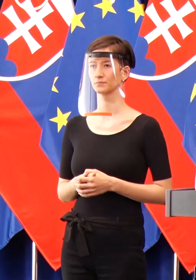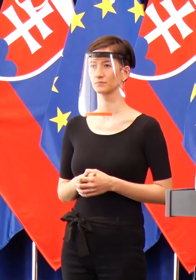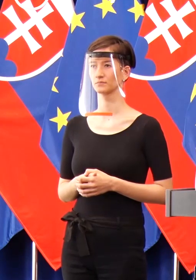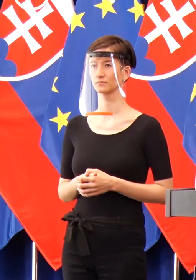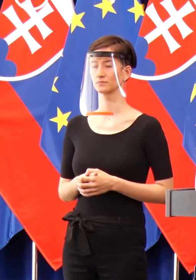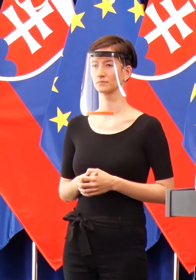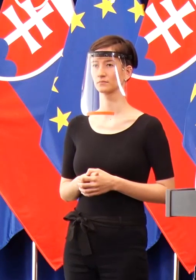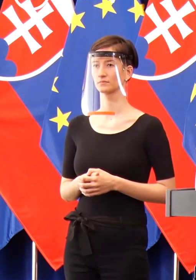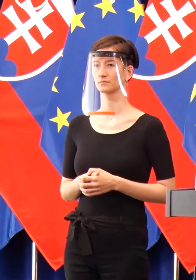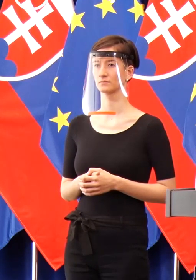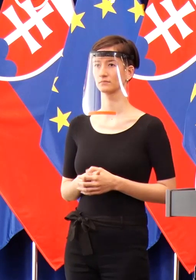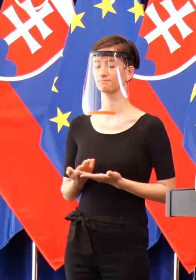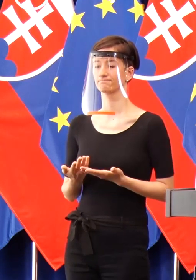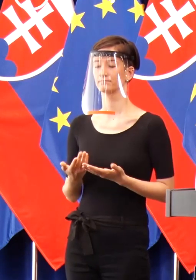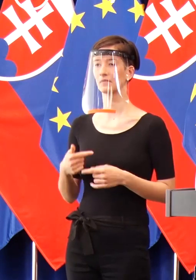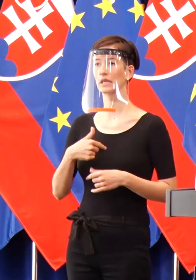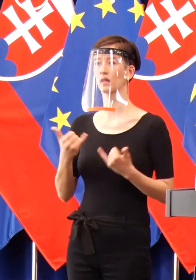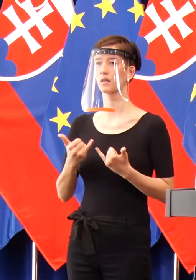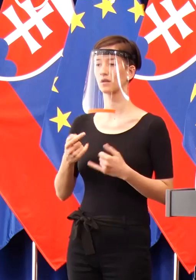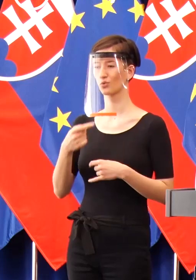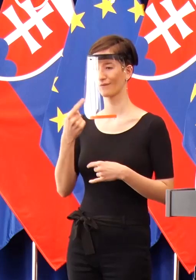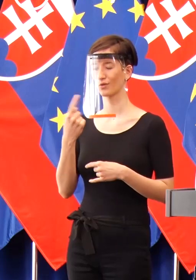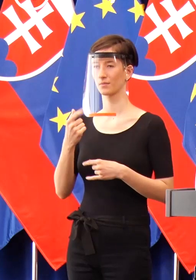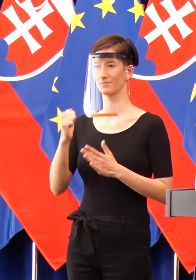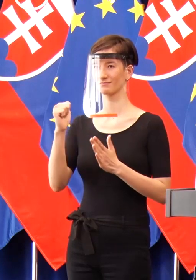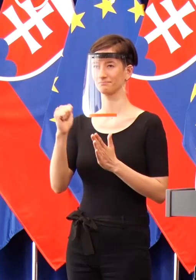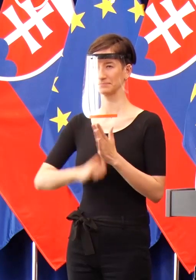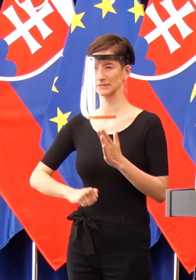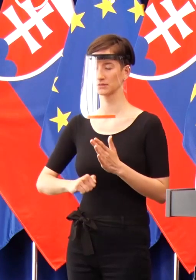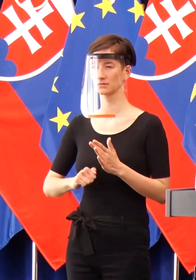Možno tvrdosť mojich slov pochopíte z toho, čo vám oznámím teraz.